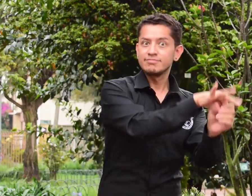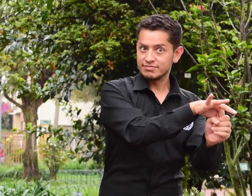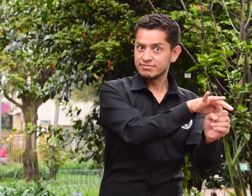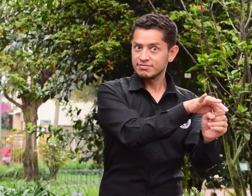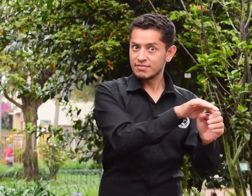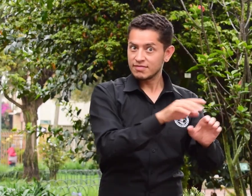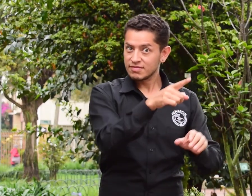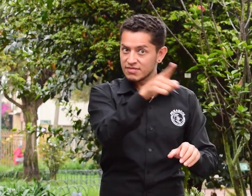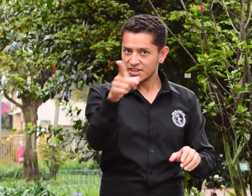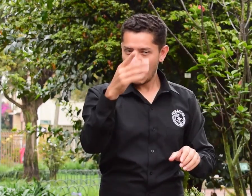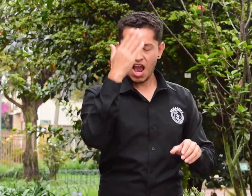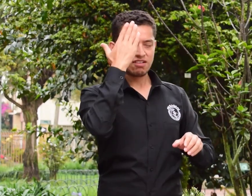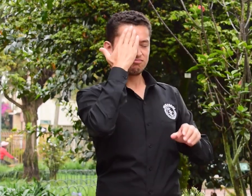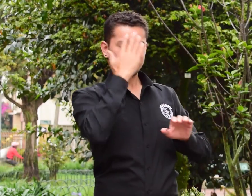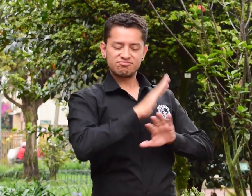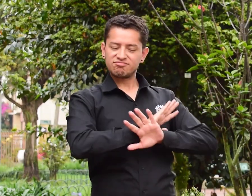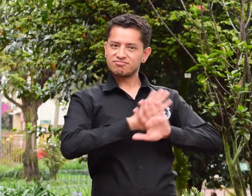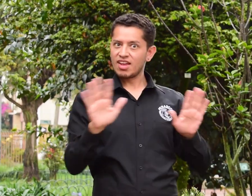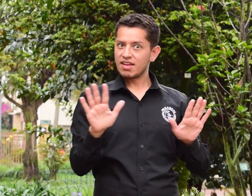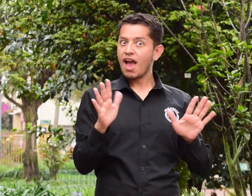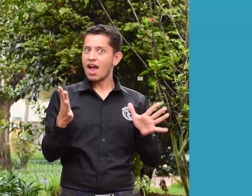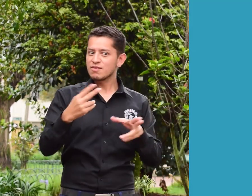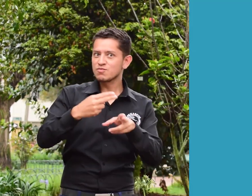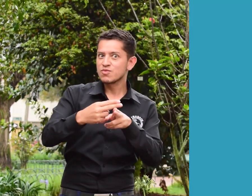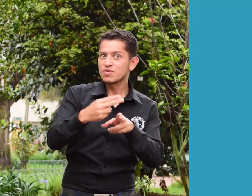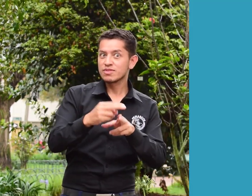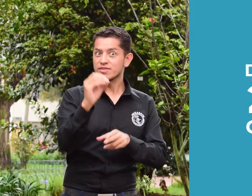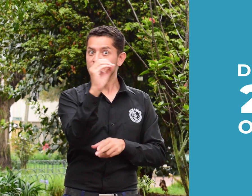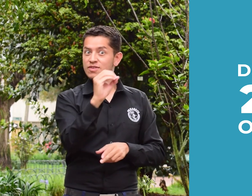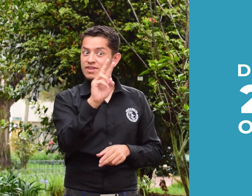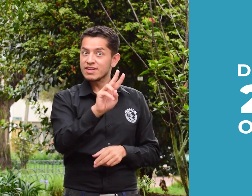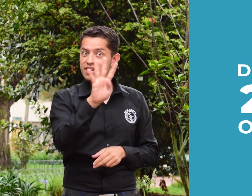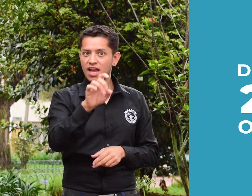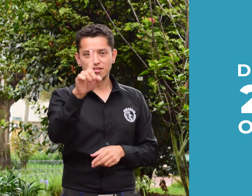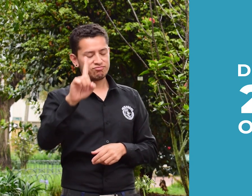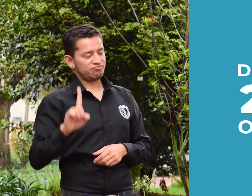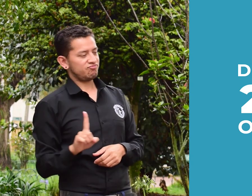Ya puedes saber en dónde es tu lugar de votación para el próximo 29 de octubre.